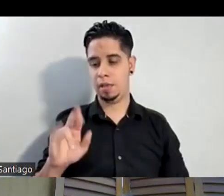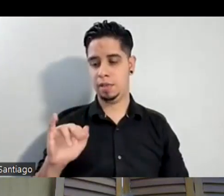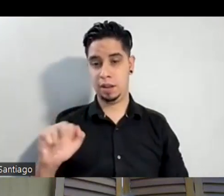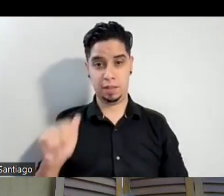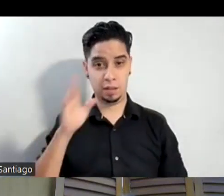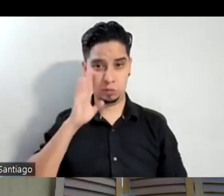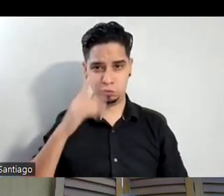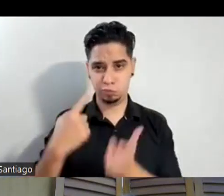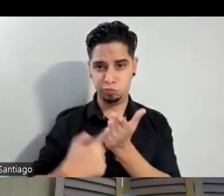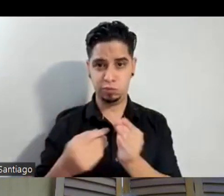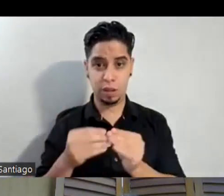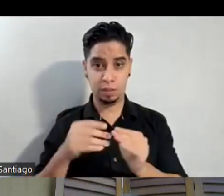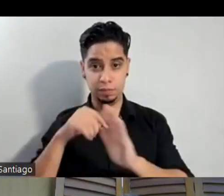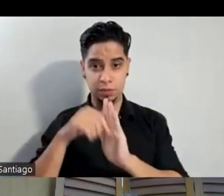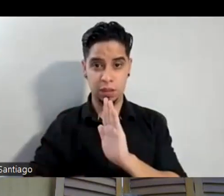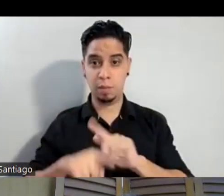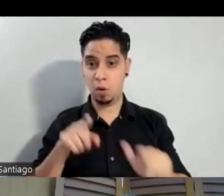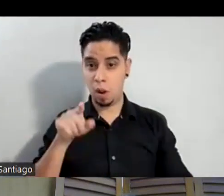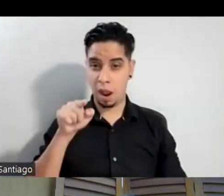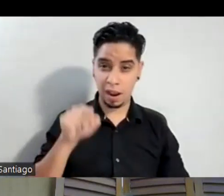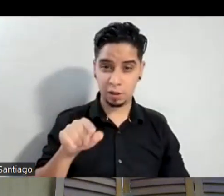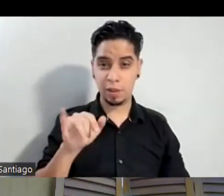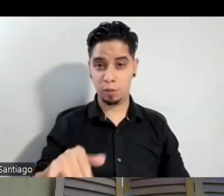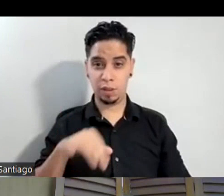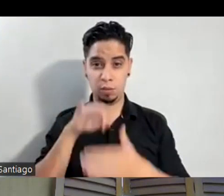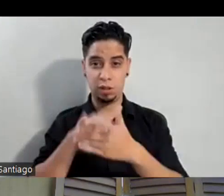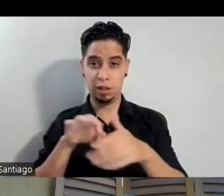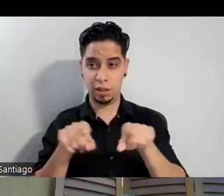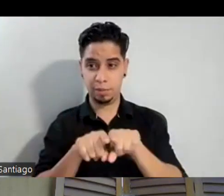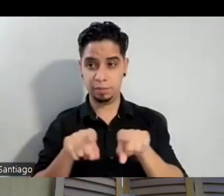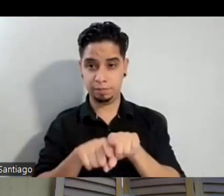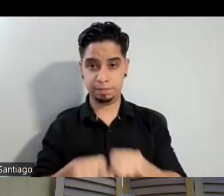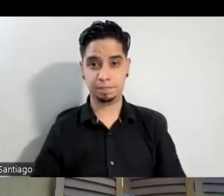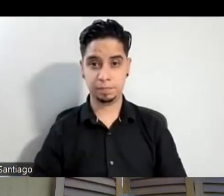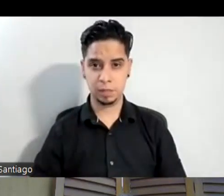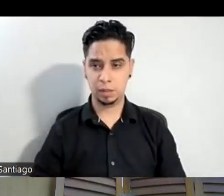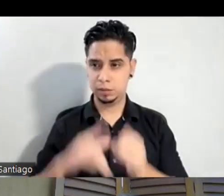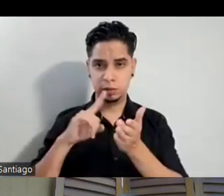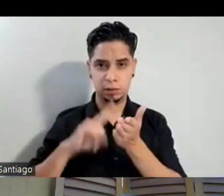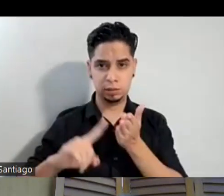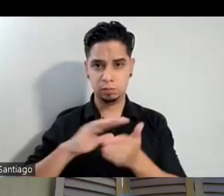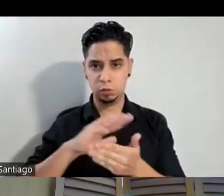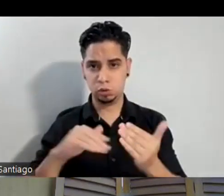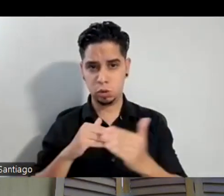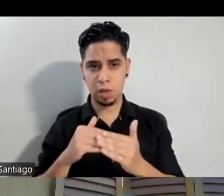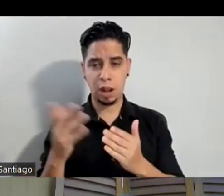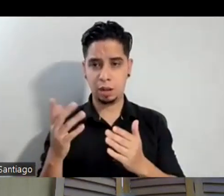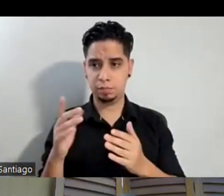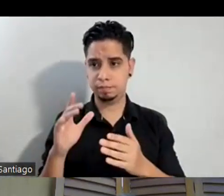pero ahí es donde usted puede también emitir su voto y de igual manera verificar cuáles fueron las encuestas pasadas y cómo se comportaron